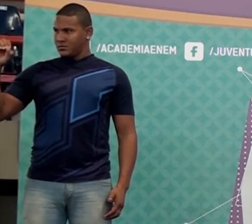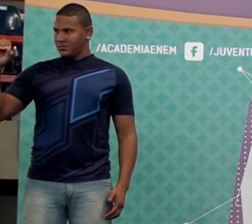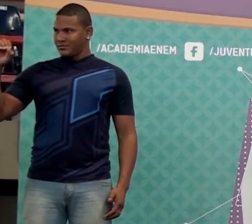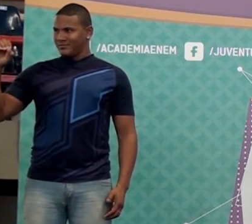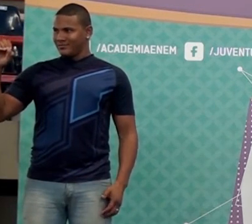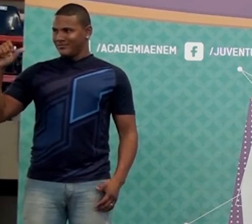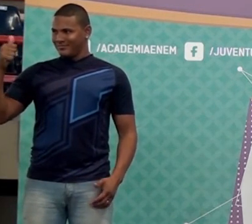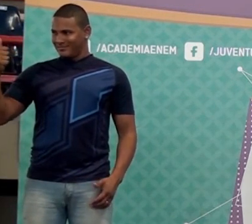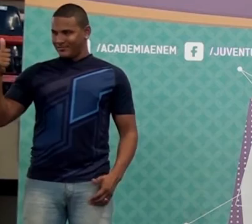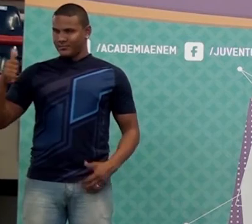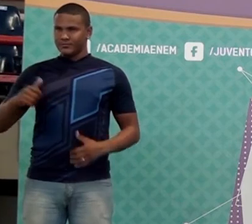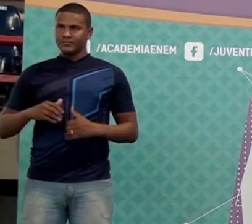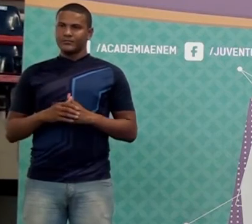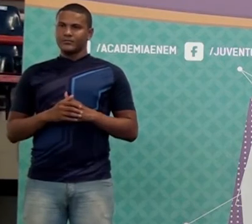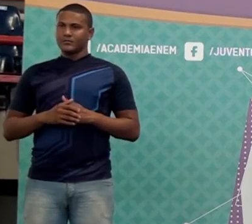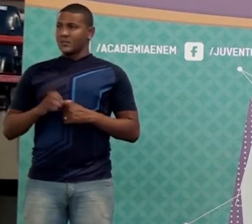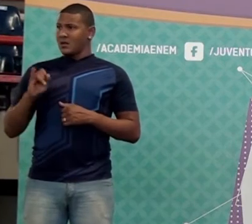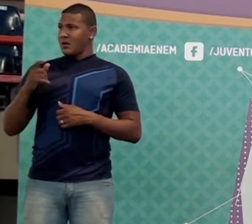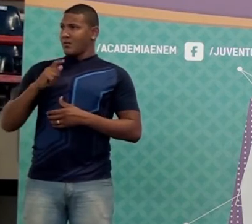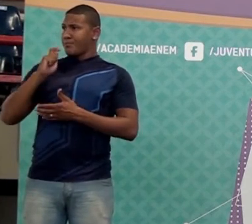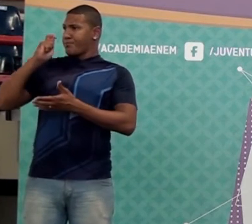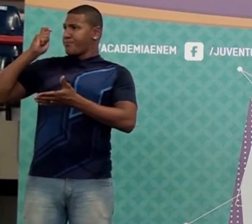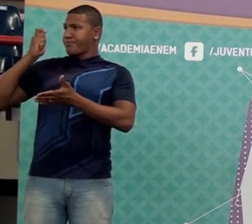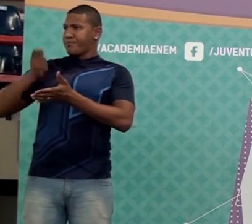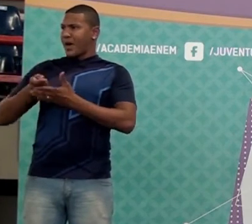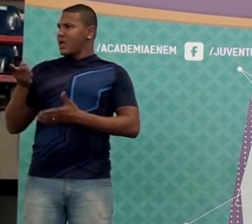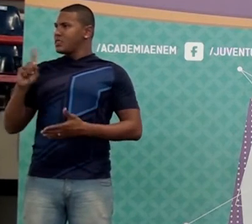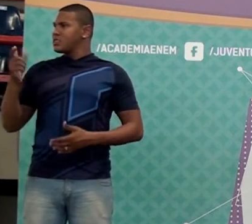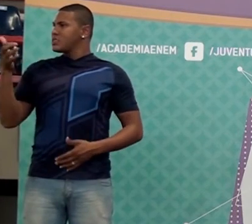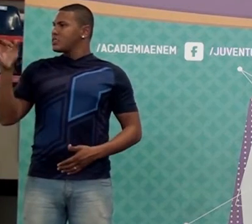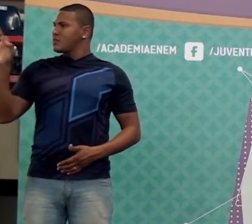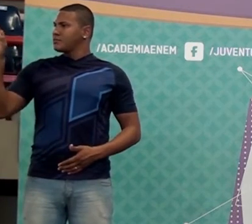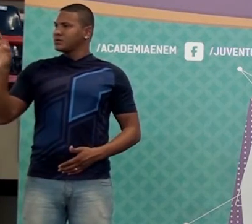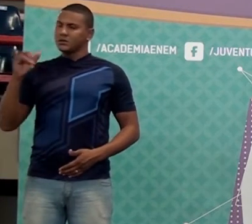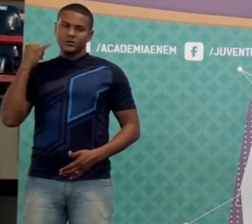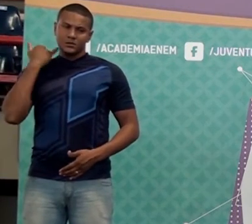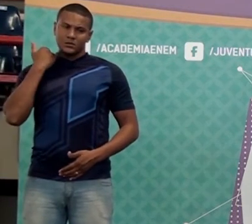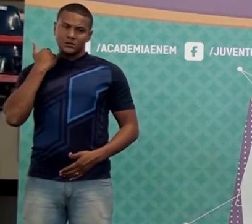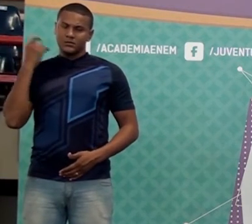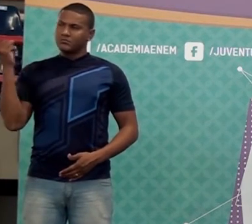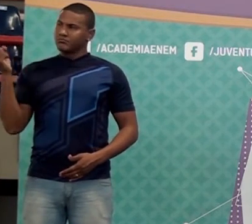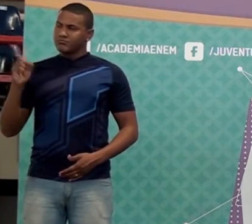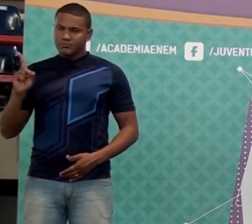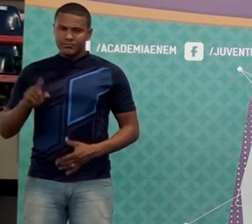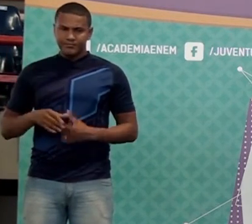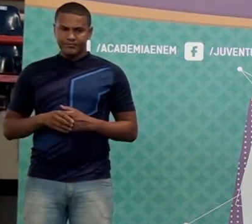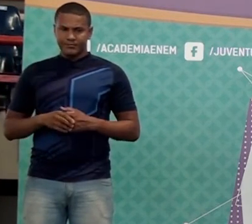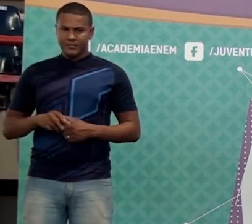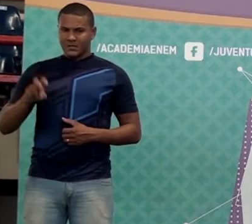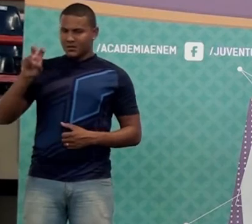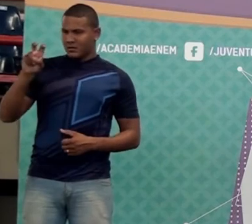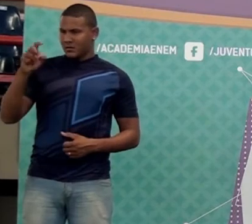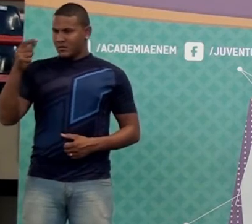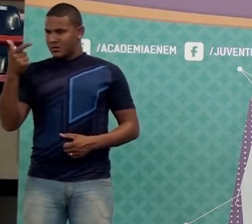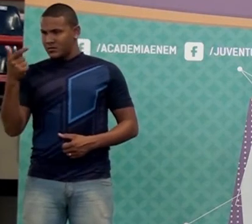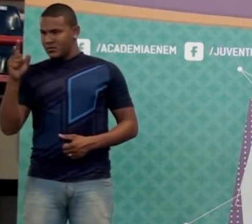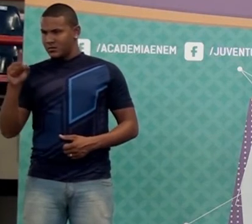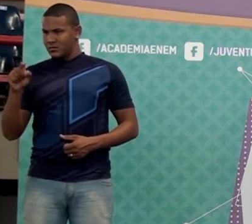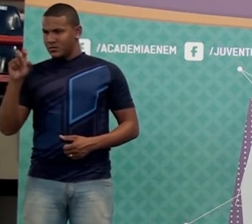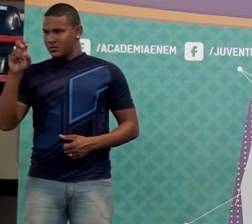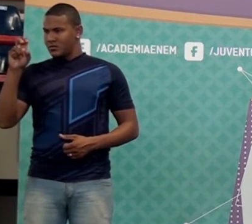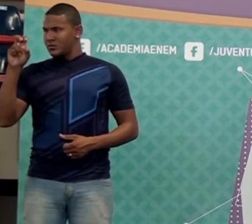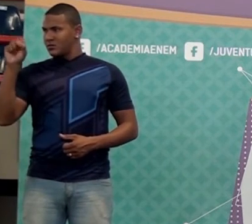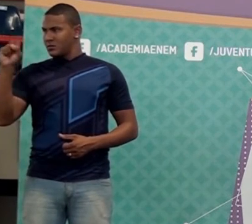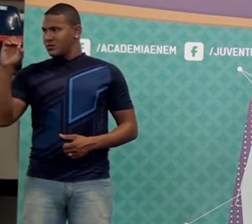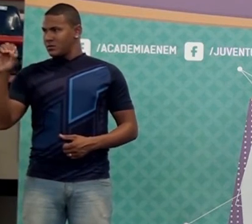Se não é para pagar os 10%, o erro que a pessoa comete é fazer assim, ó. 52,80, o cara calcula